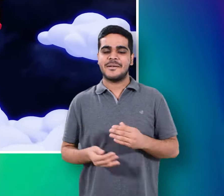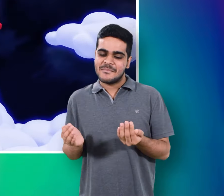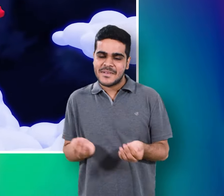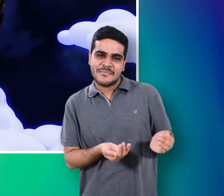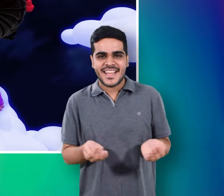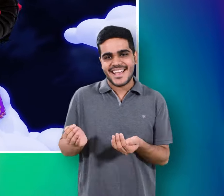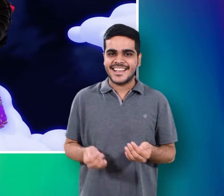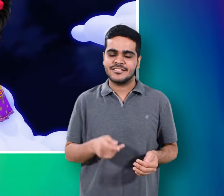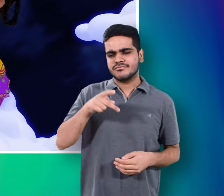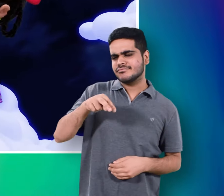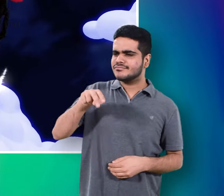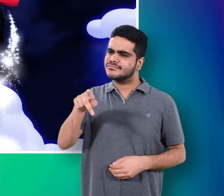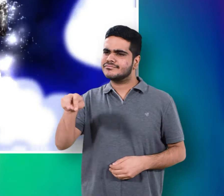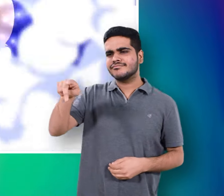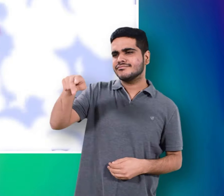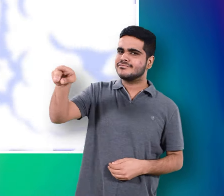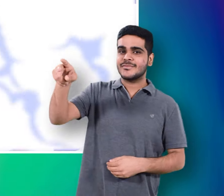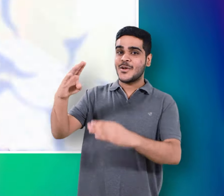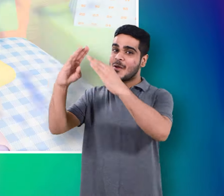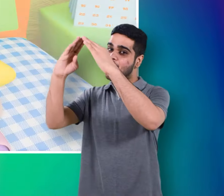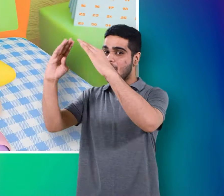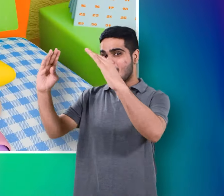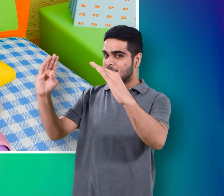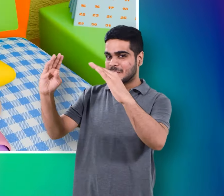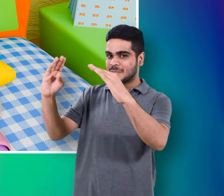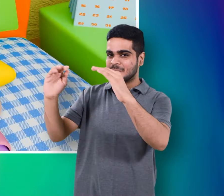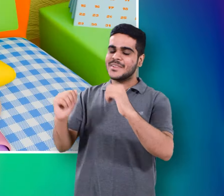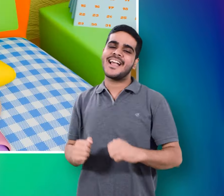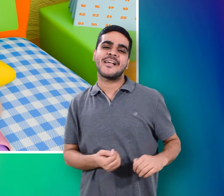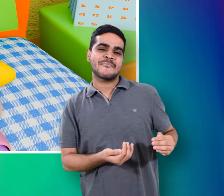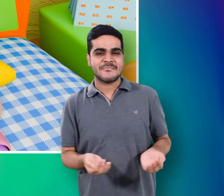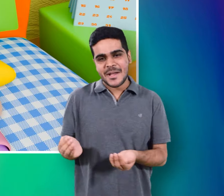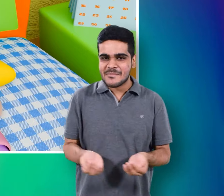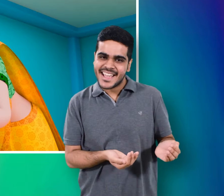तुमक तुमक के मेरा मुन्ना वापिस करको आएगा